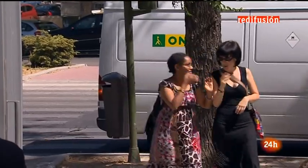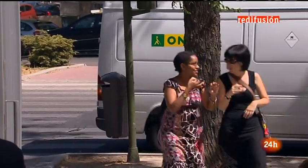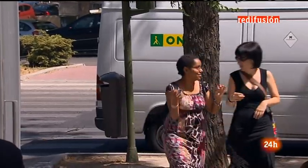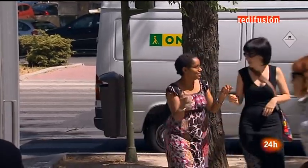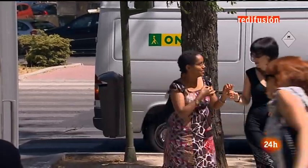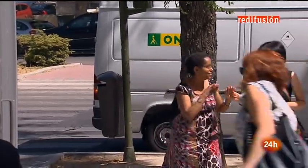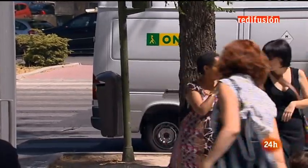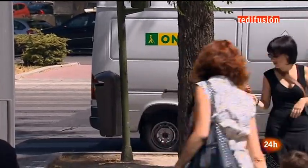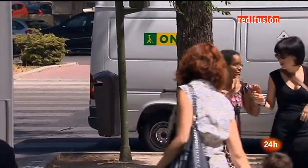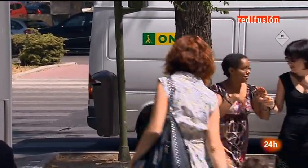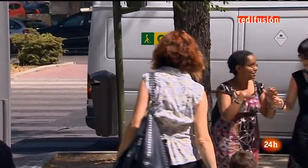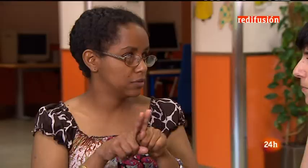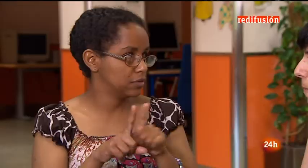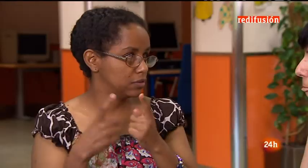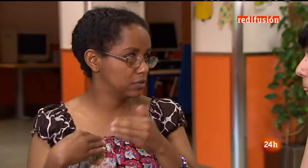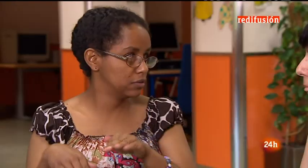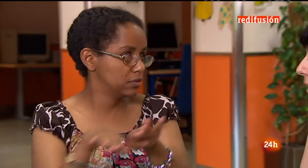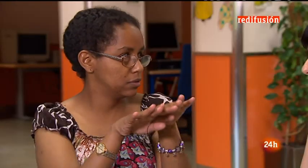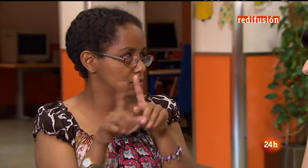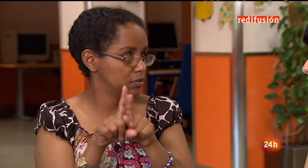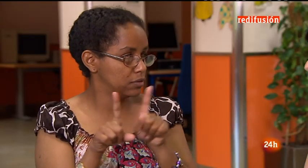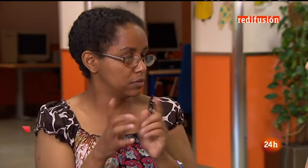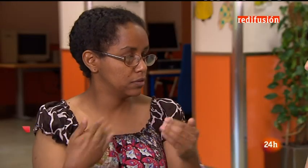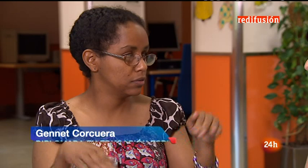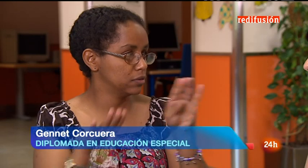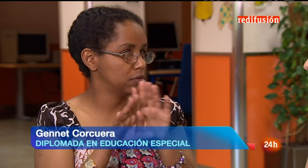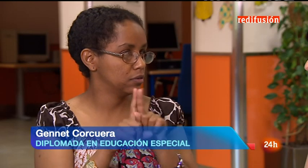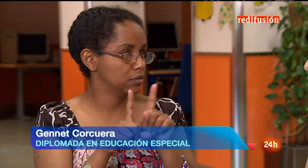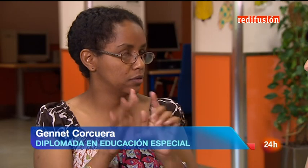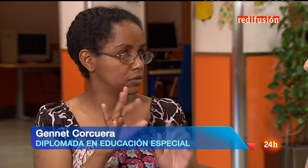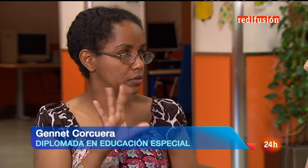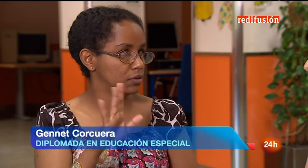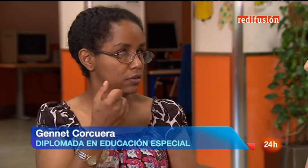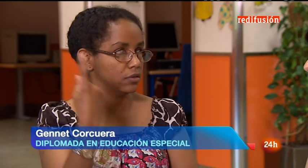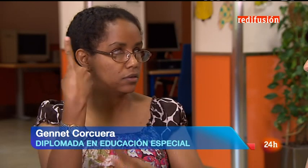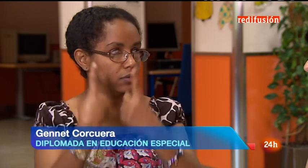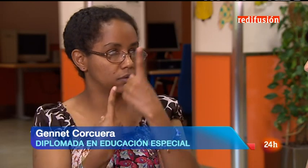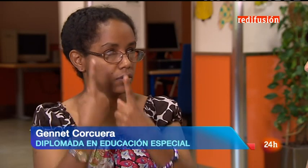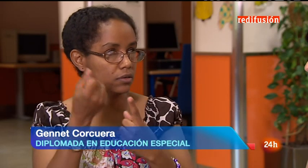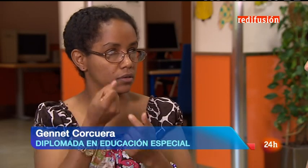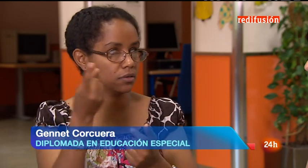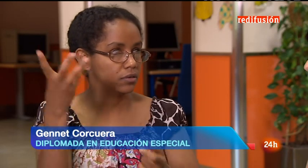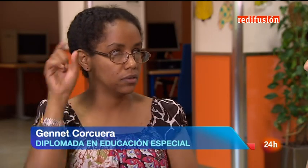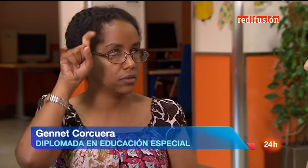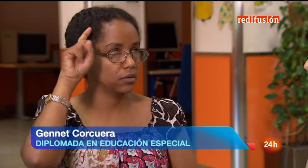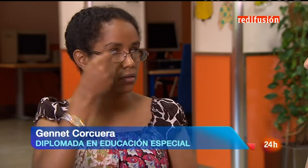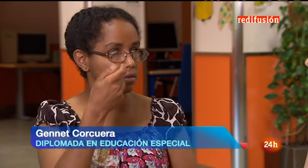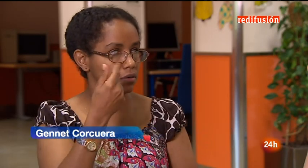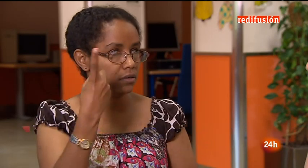un trato especial. Yo he trabajado igual que el resto de mis compañeros, nos cuenta. En algunas ocasiones los profesores me daban alguna